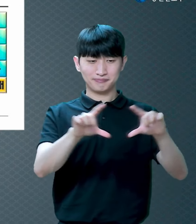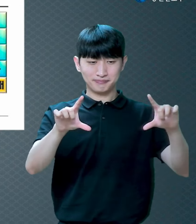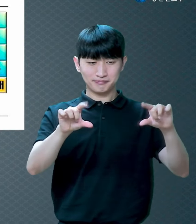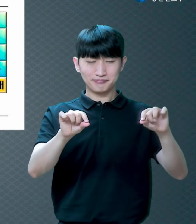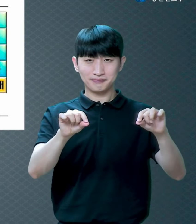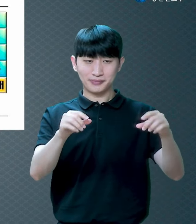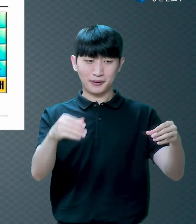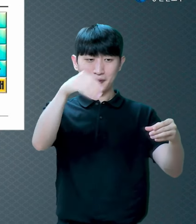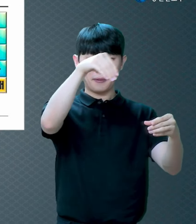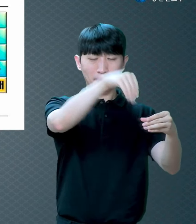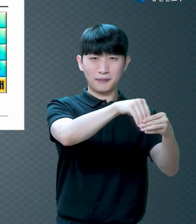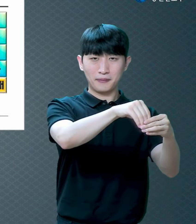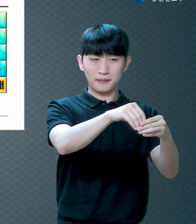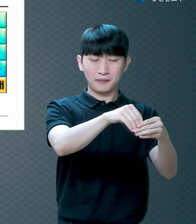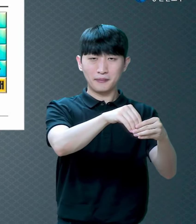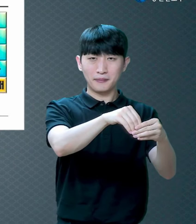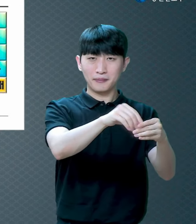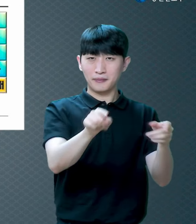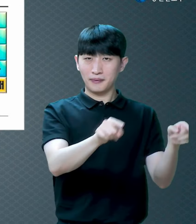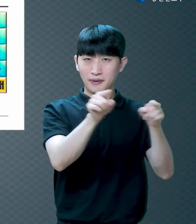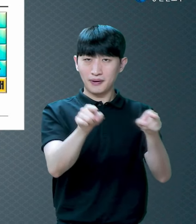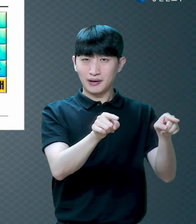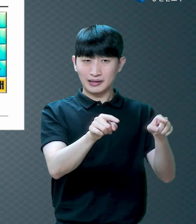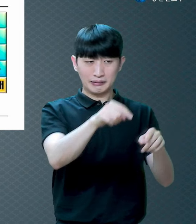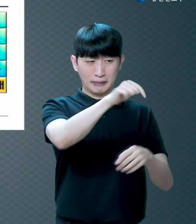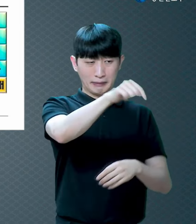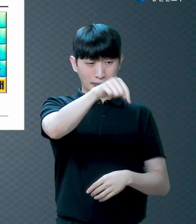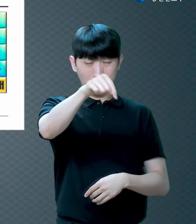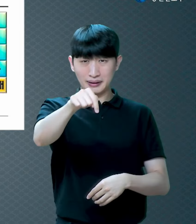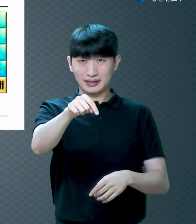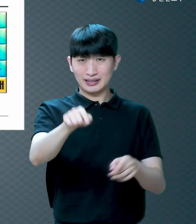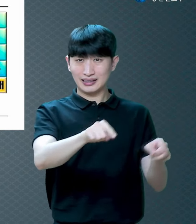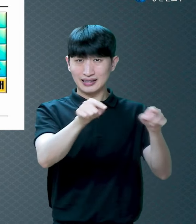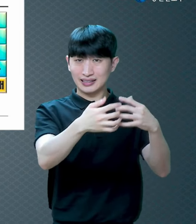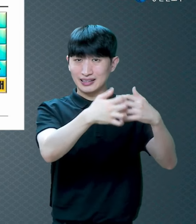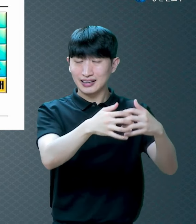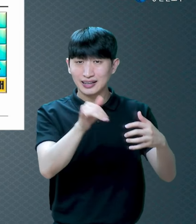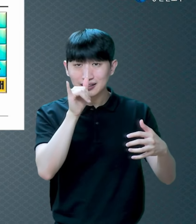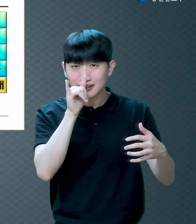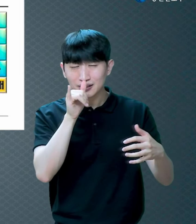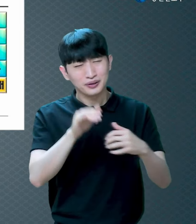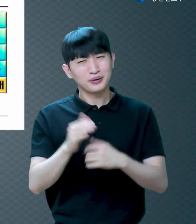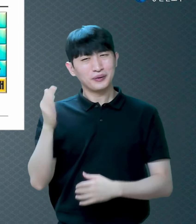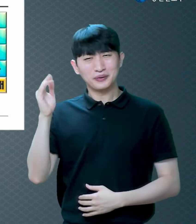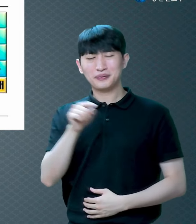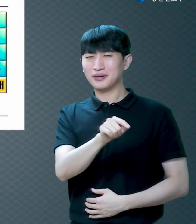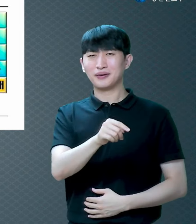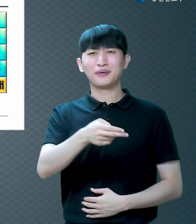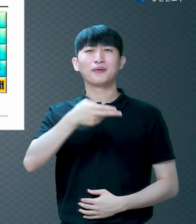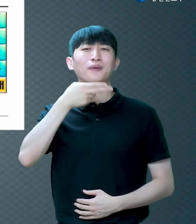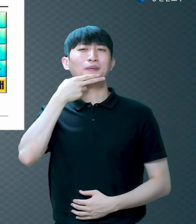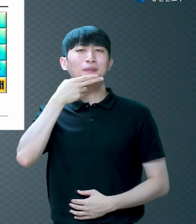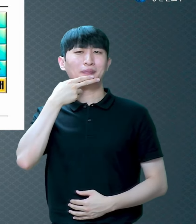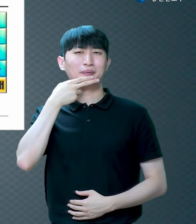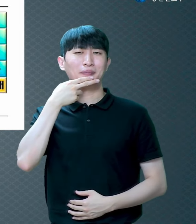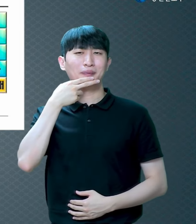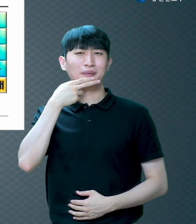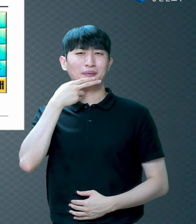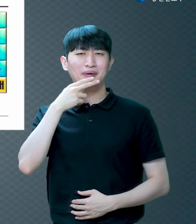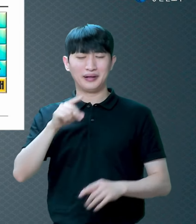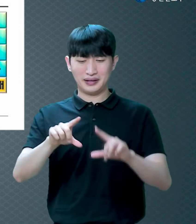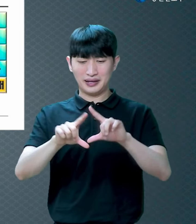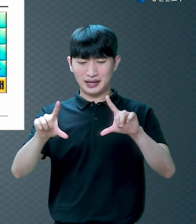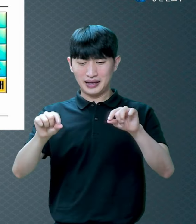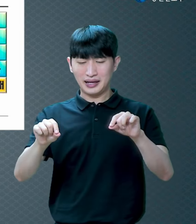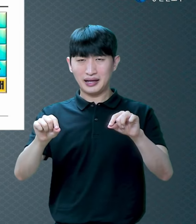옛날에 한참 카세트 테이프 틀었잖아요 지금은요 카세트 테이프 틀을 수 있는 기계를 찾기가 어려워요